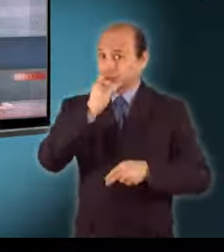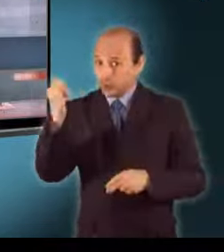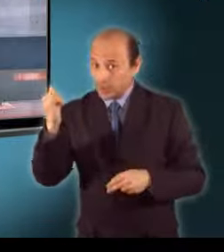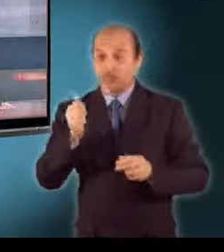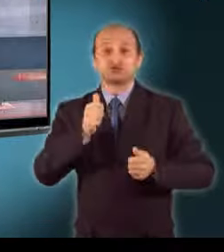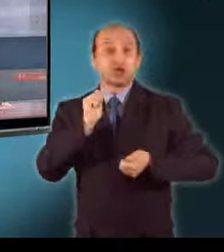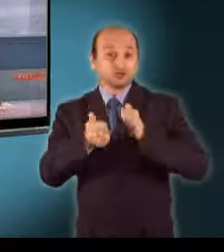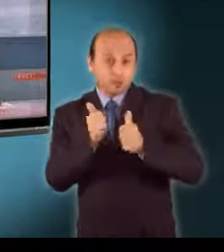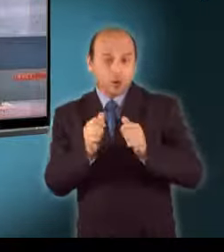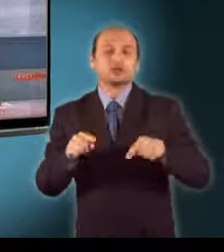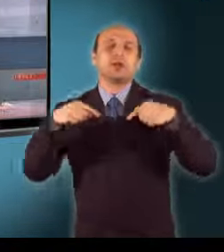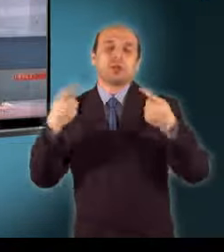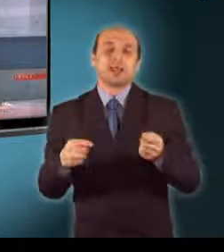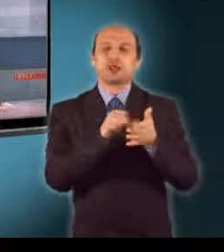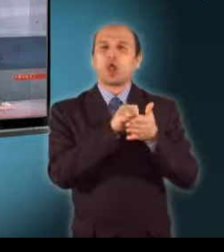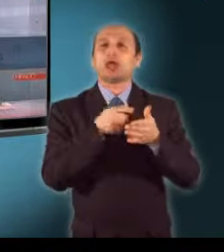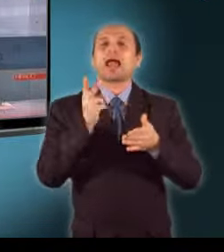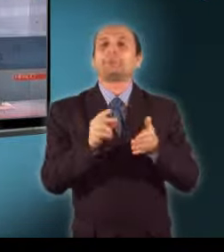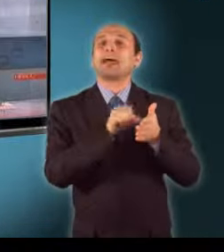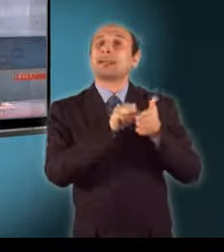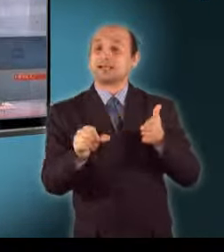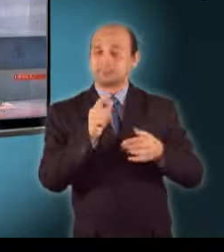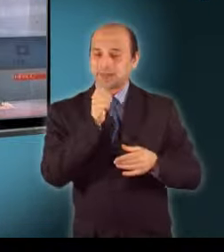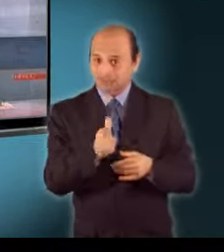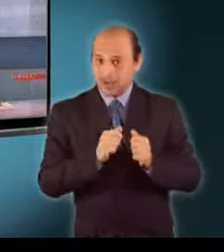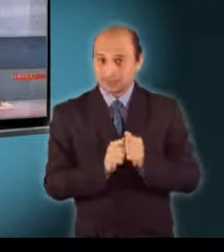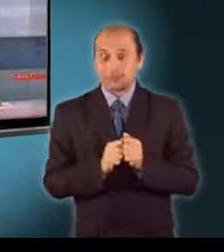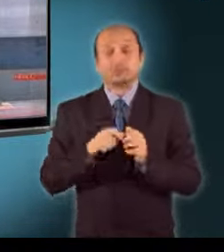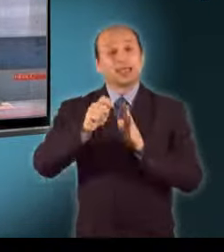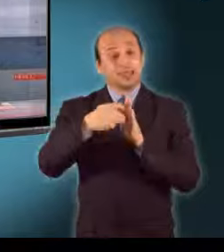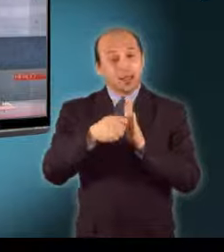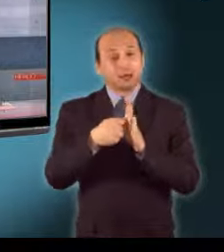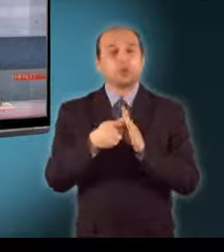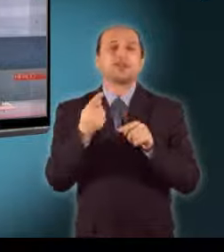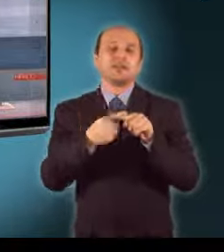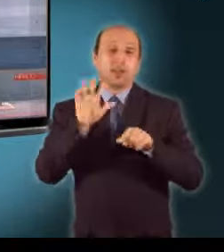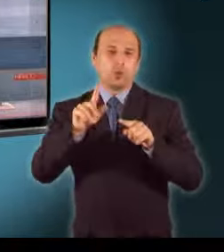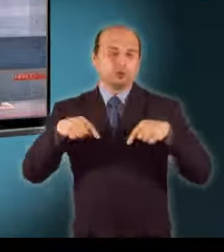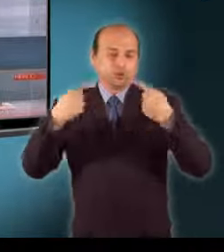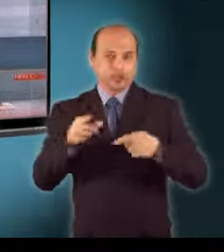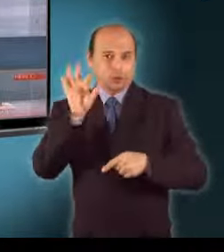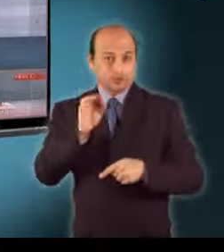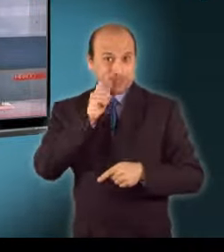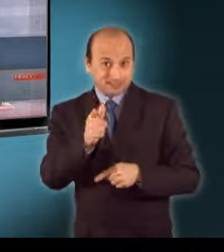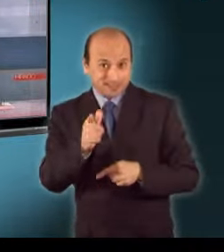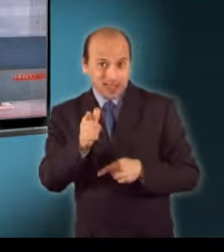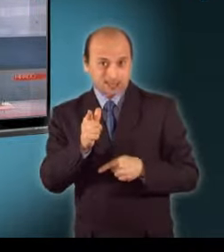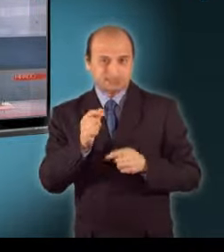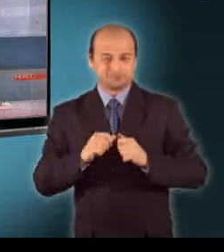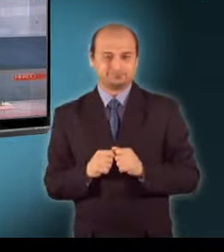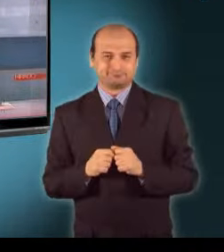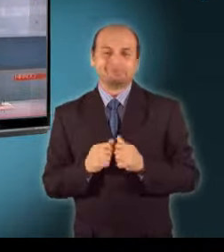sporthírek. Majd a Kárpát Express-t láthatják. Híradó legközelebb fél üt után öt perccel lesz Siklós Andrással.